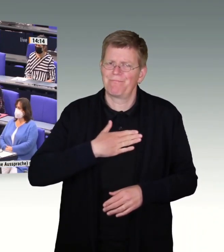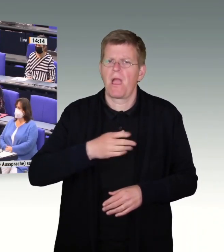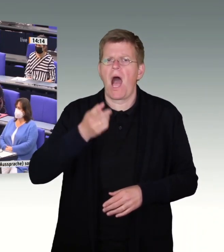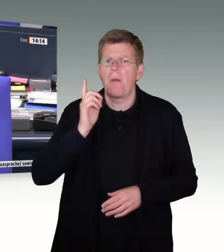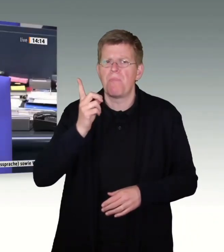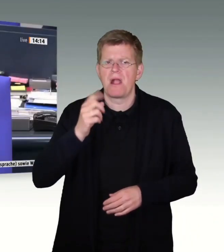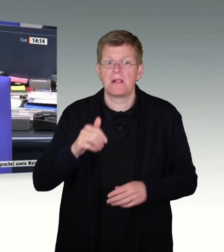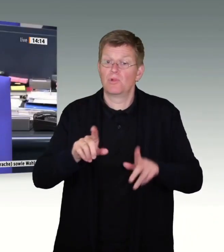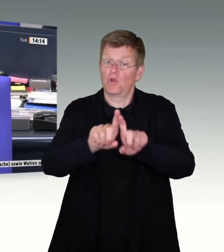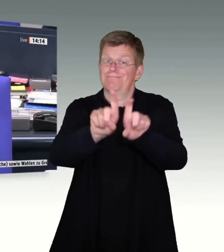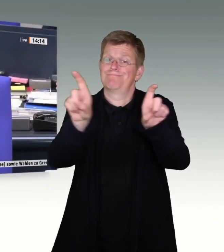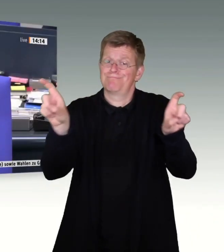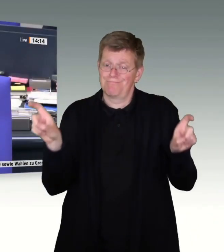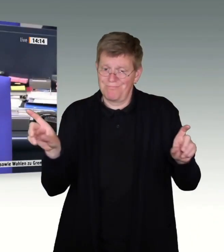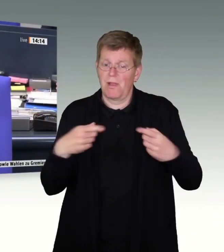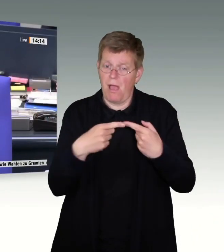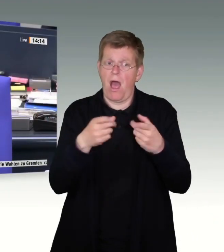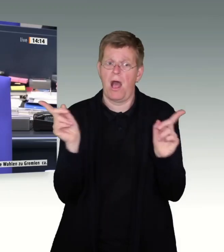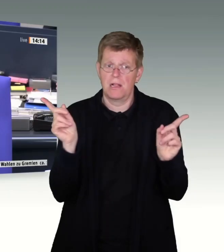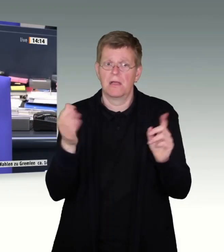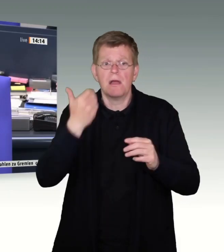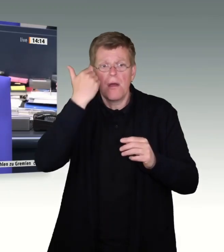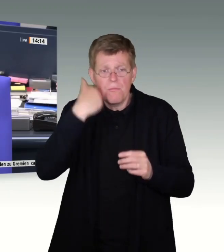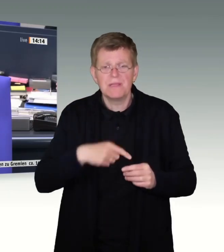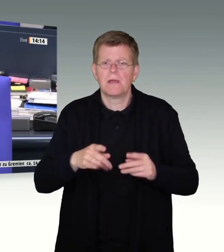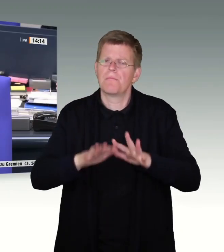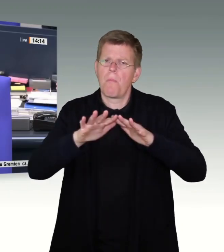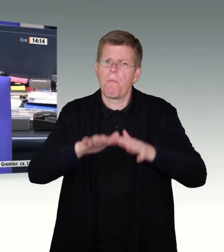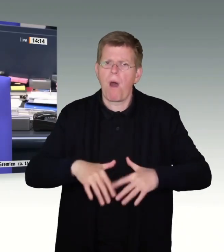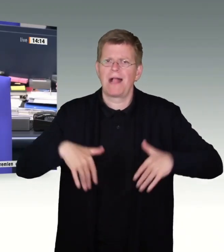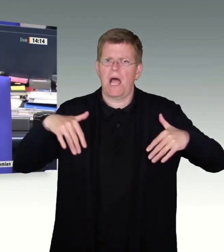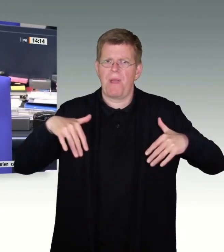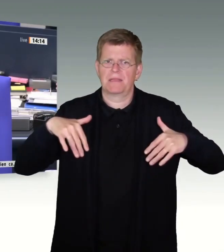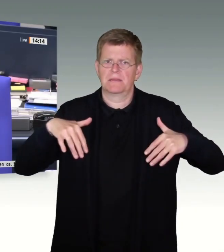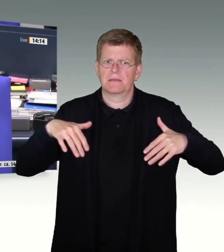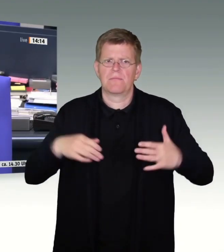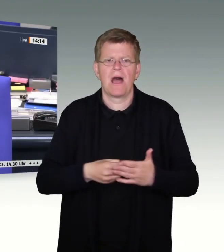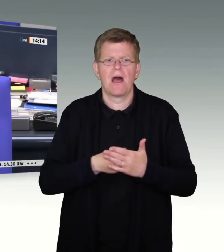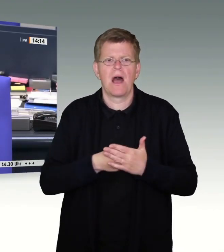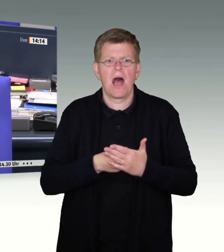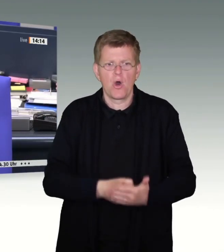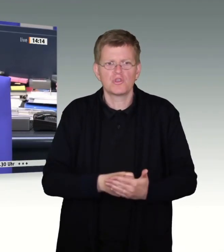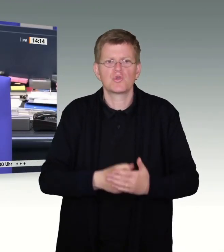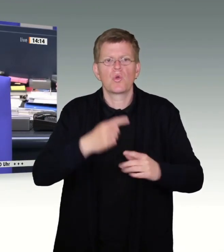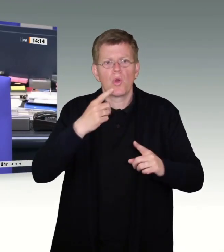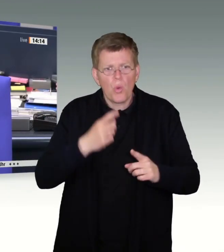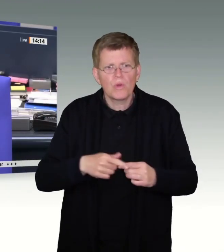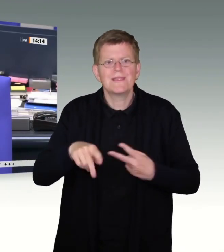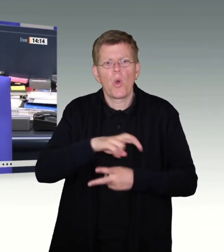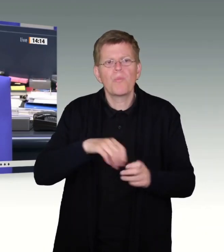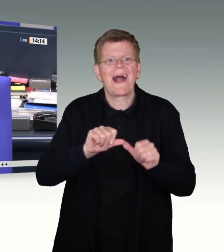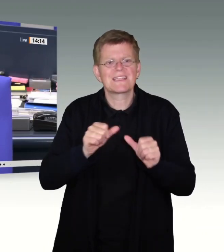gesamte Haus, dass wir uns parlamentarische Ausdrucks und Umgangsformen befleißigen.